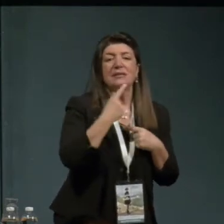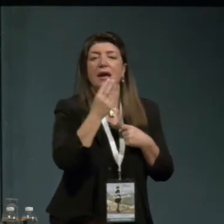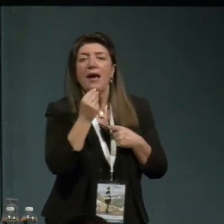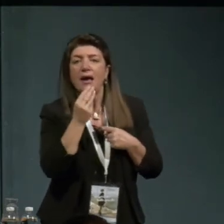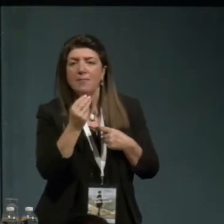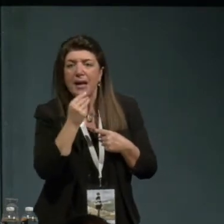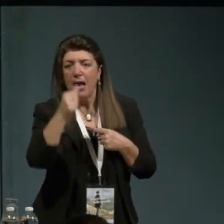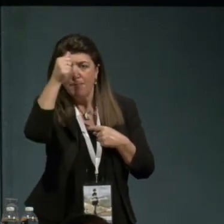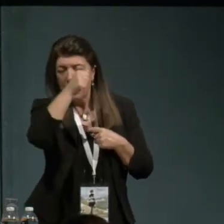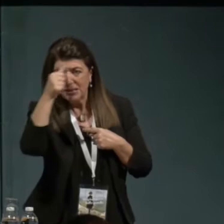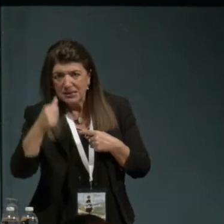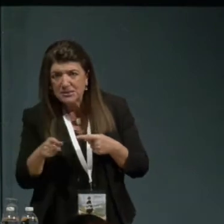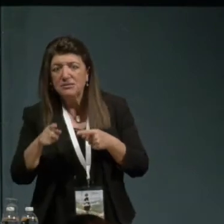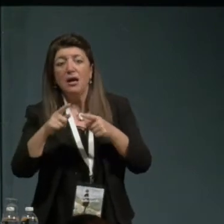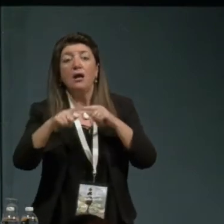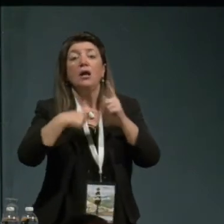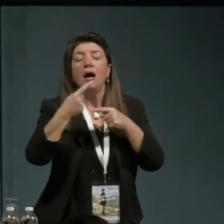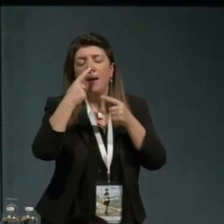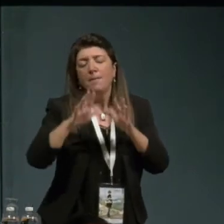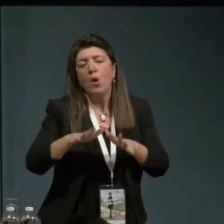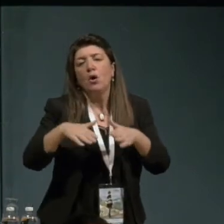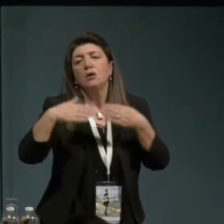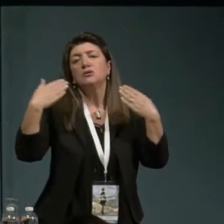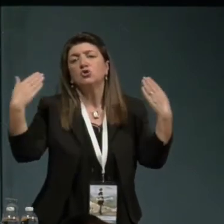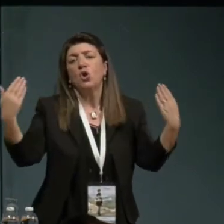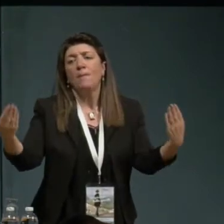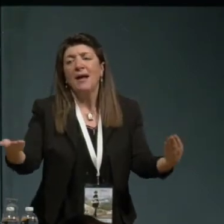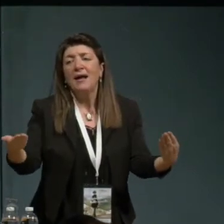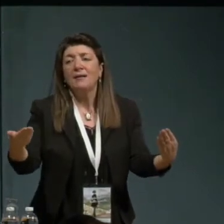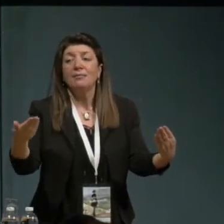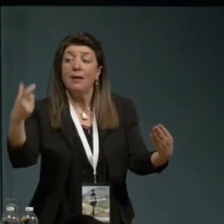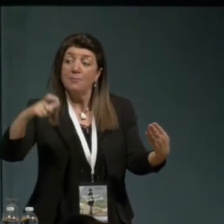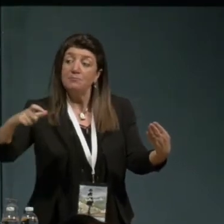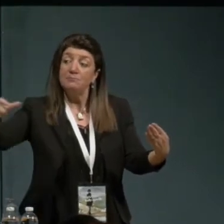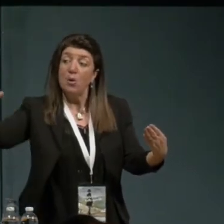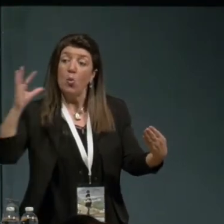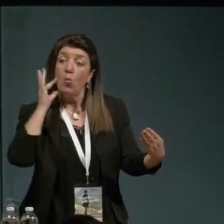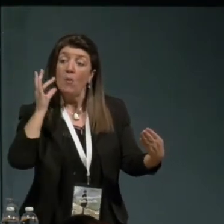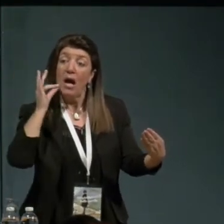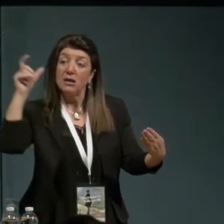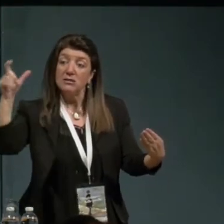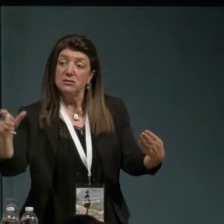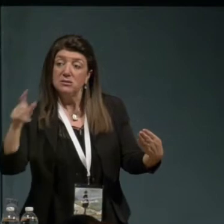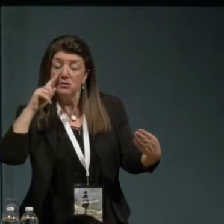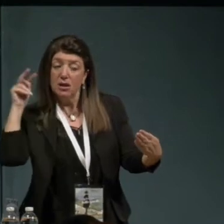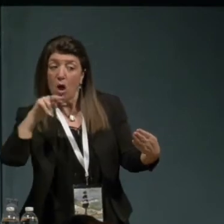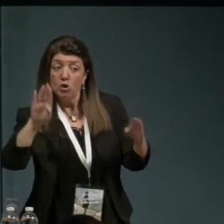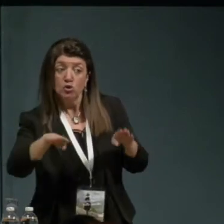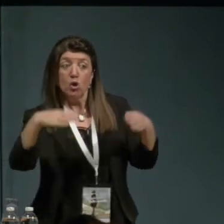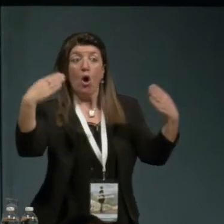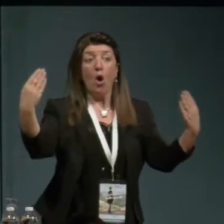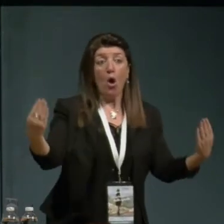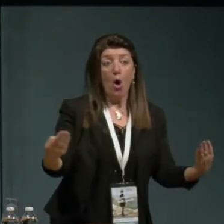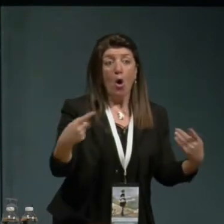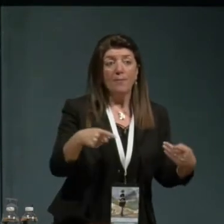la classicità riscoperta, riscoperta dagli umanisti, ma non direttamente, ma attraverso la membrana